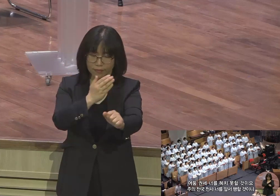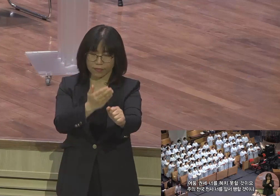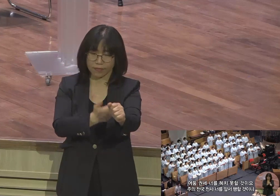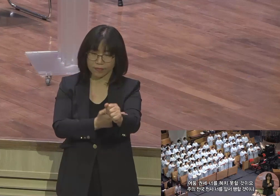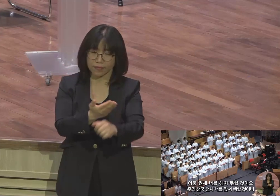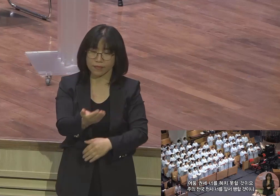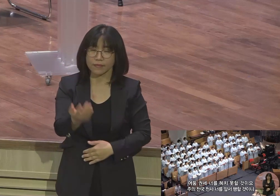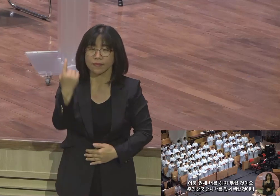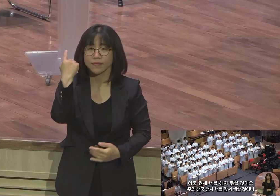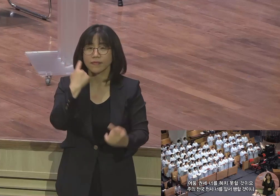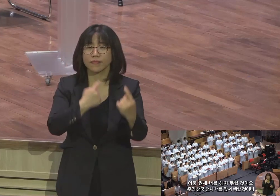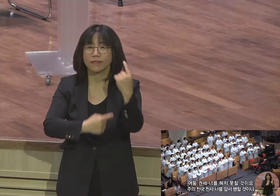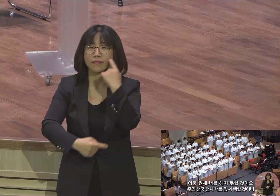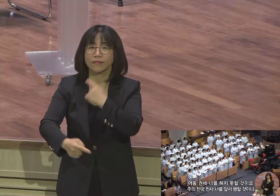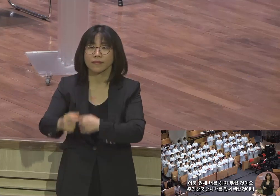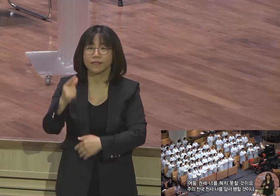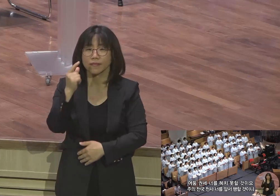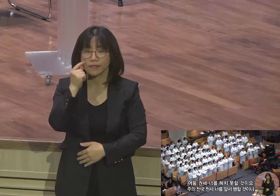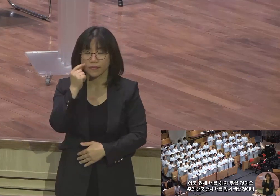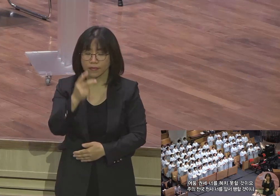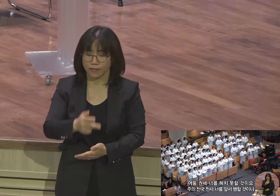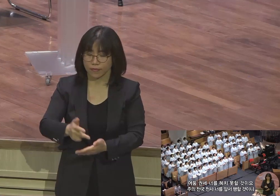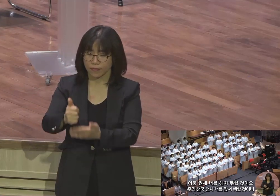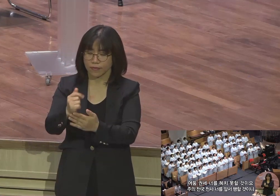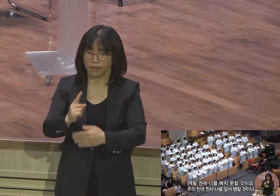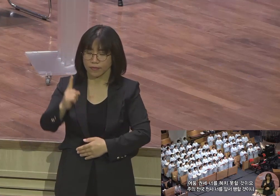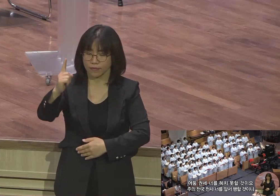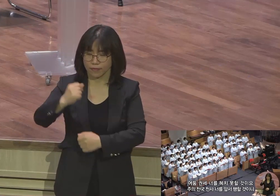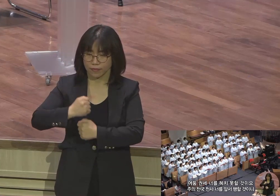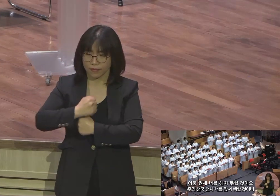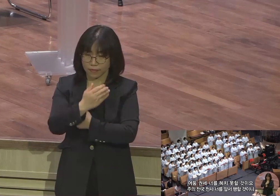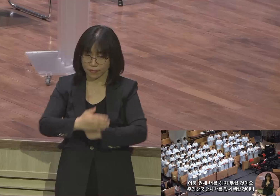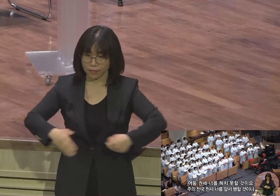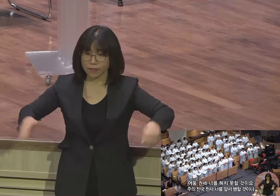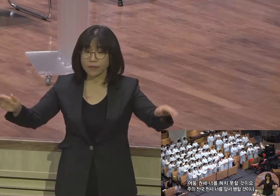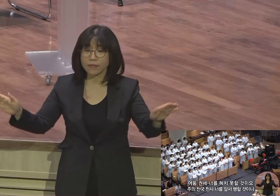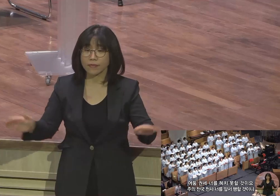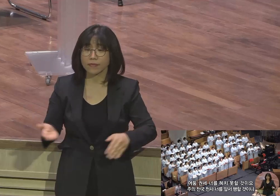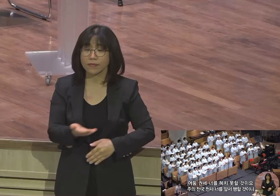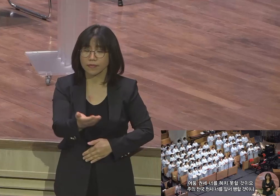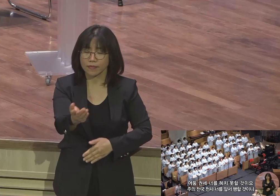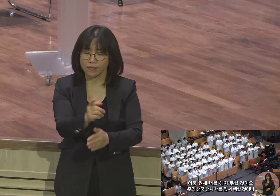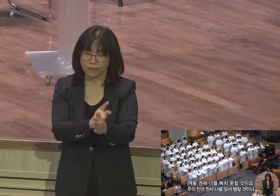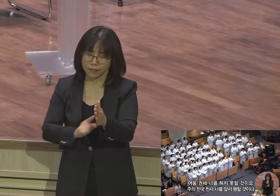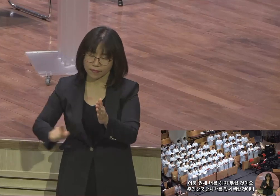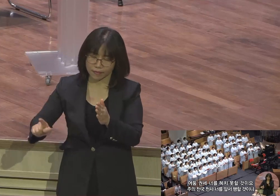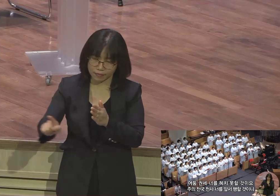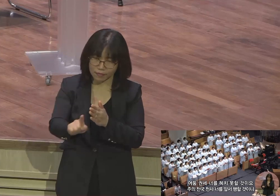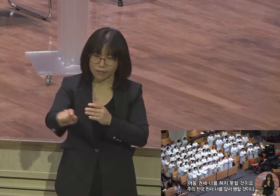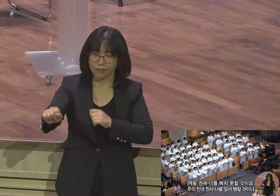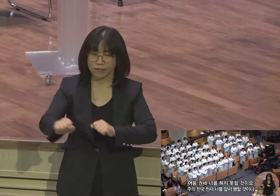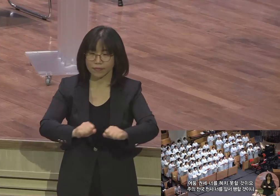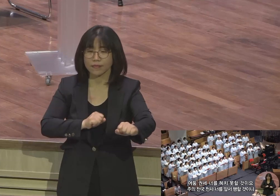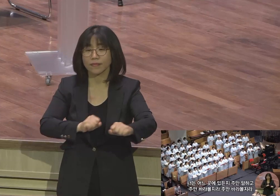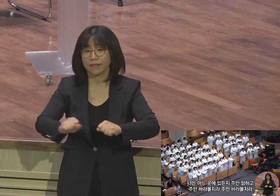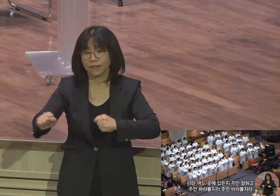늘지 못할 곳이오 주의 천국 천천히 너를 약속해 갈 곳이니